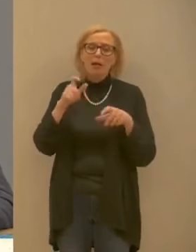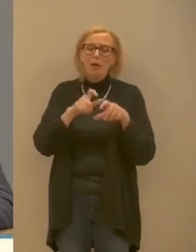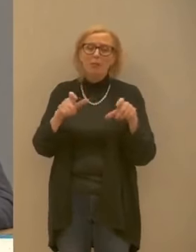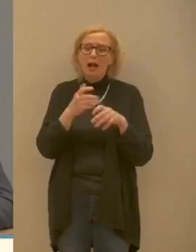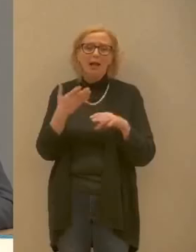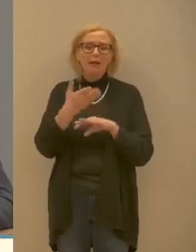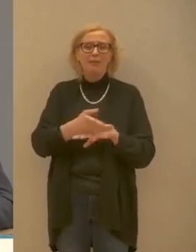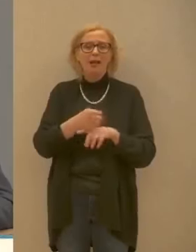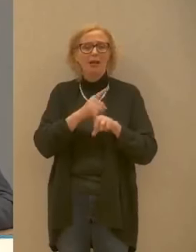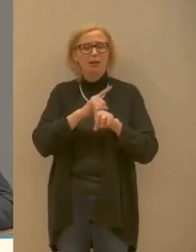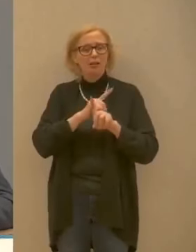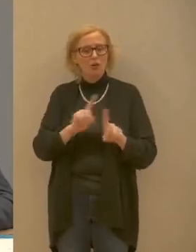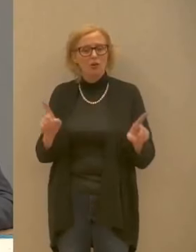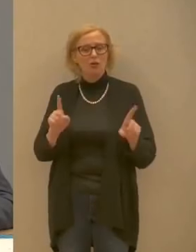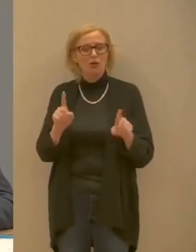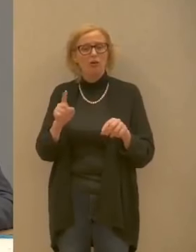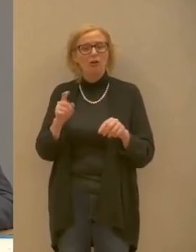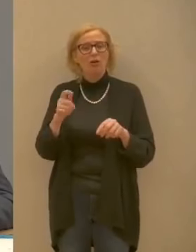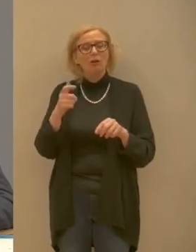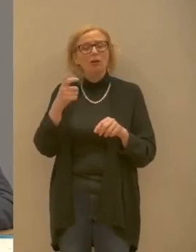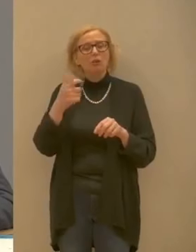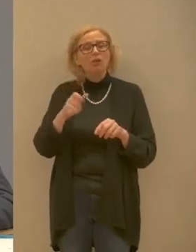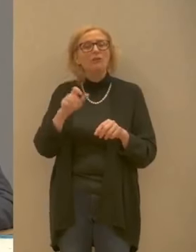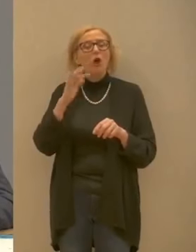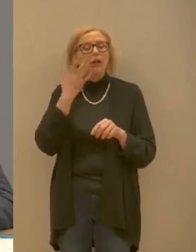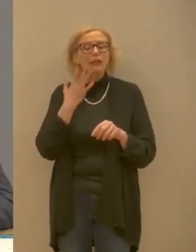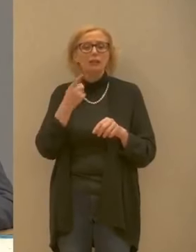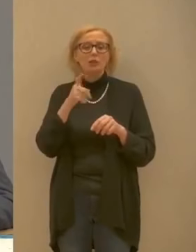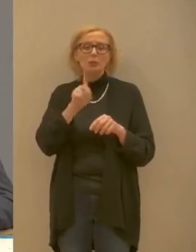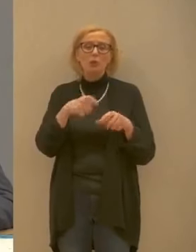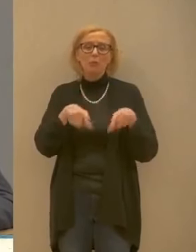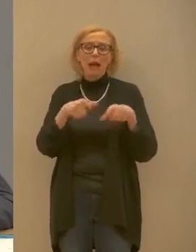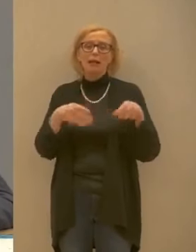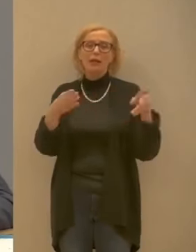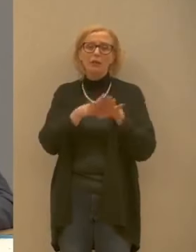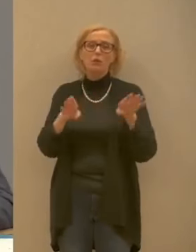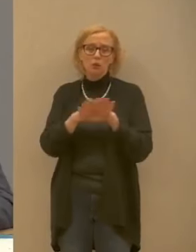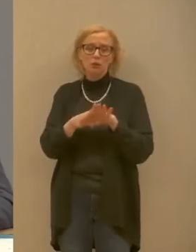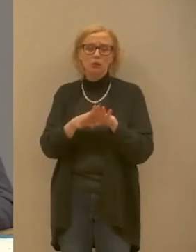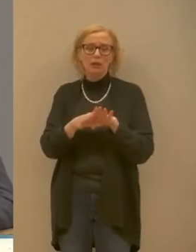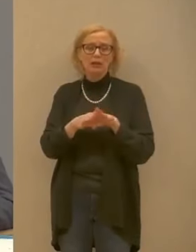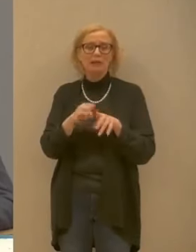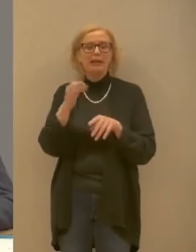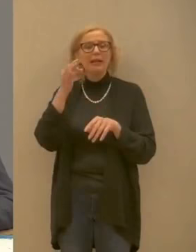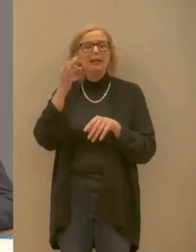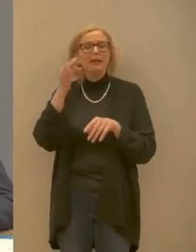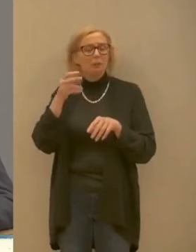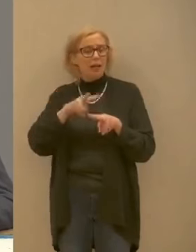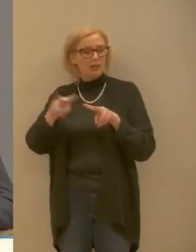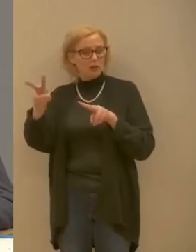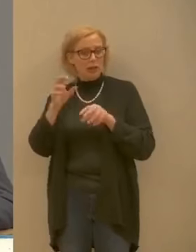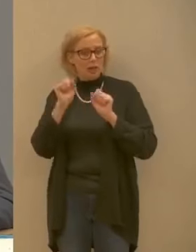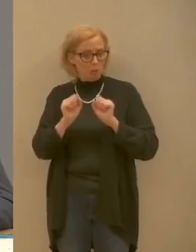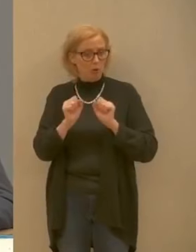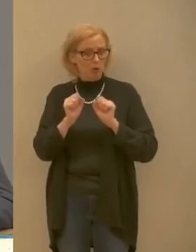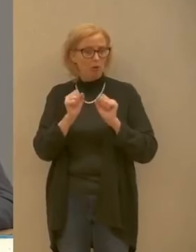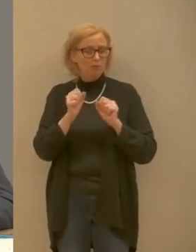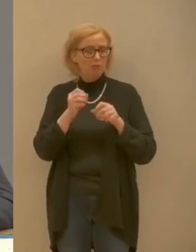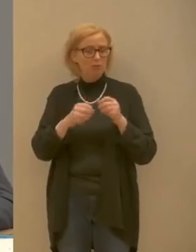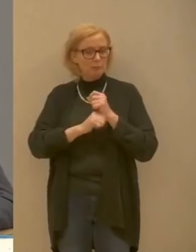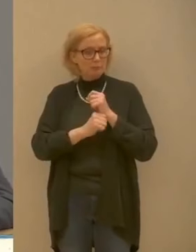ci toccherà chiudere anche le banche perché questo è quello di cui si sta parlando ora a livello nazionale se la gente non rispetta le regole l